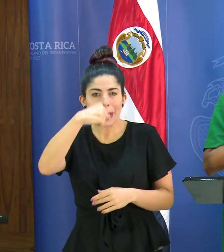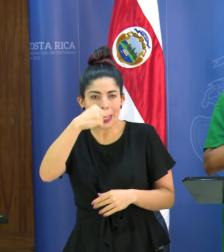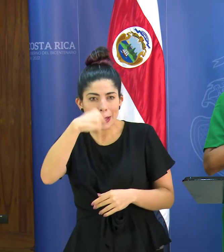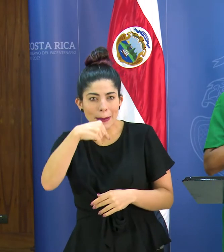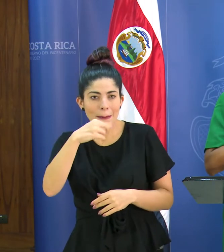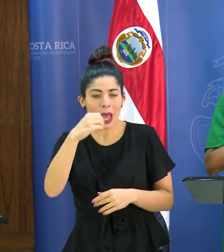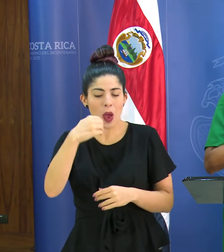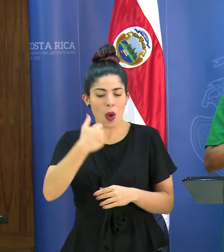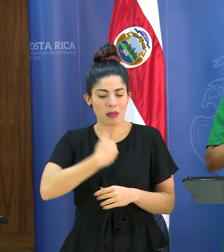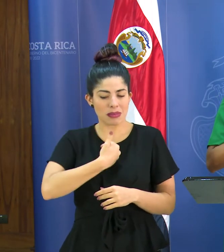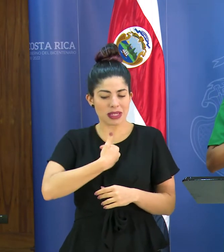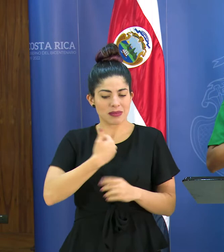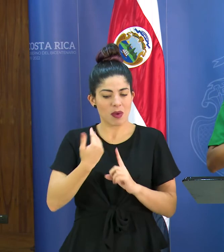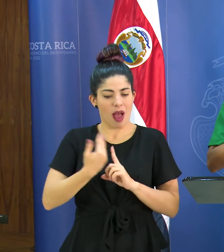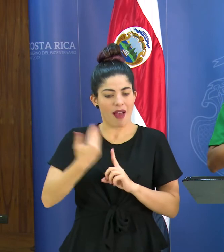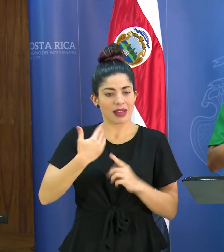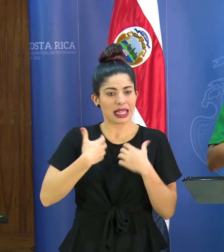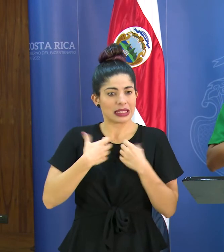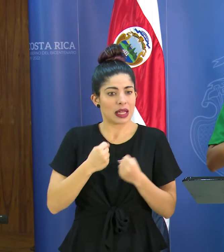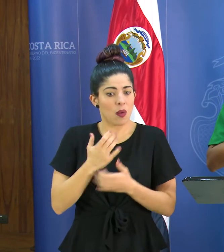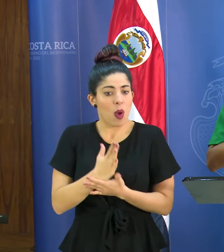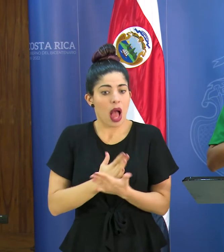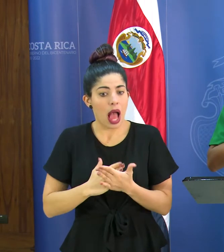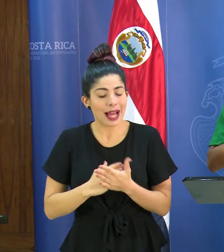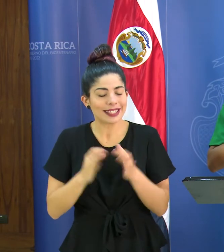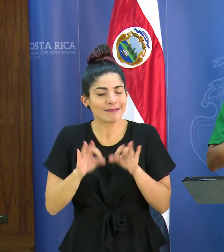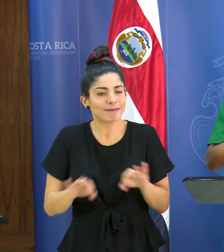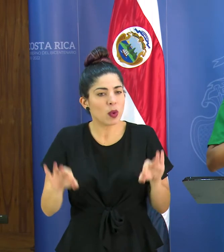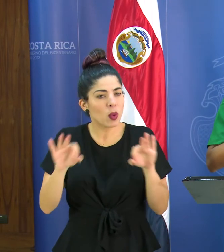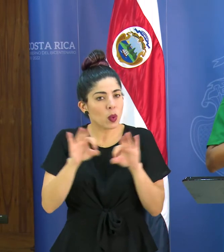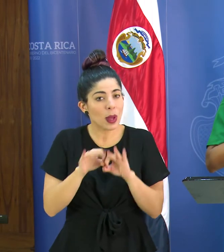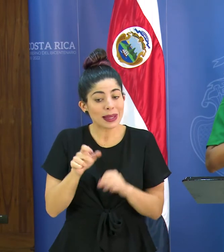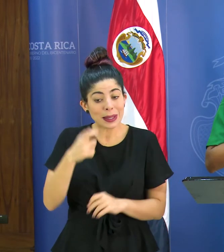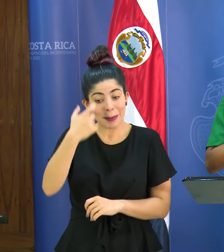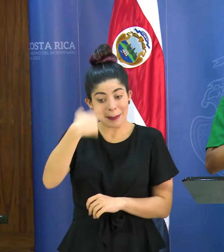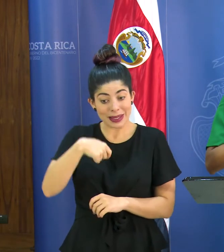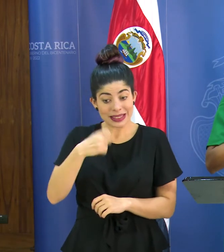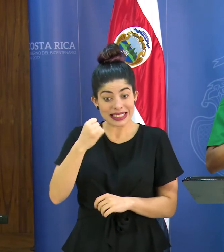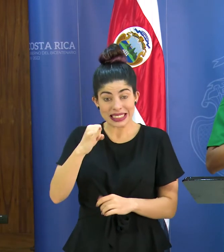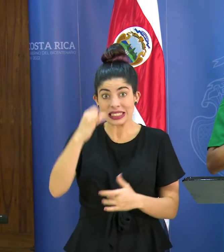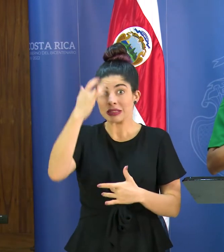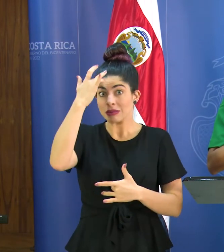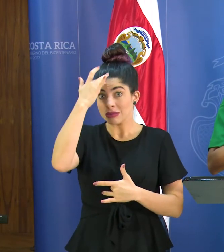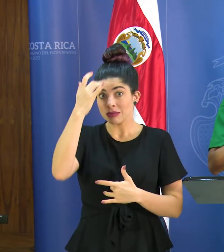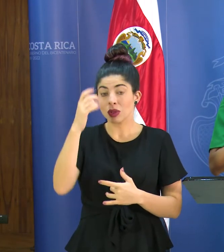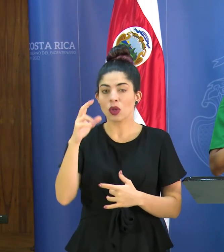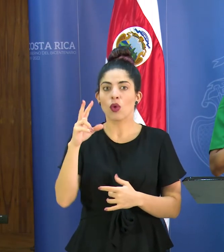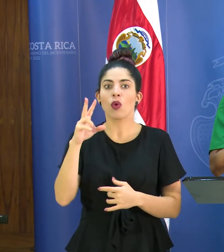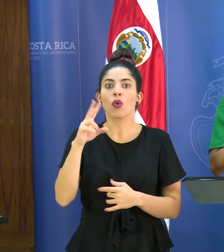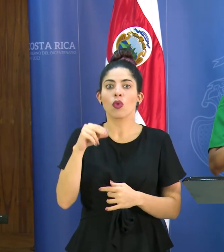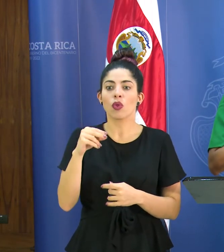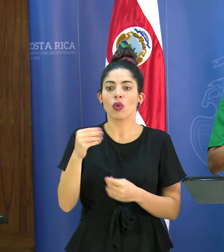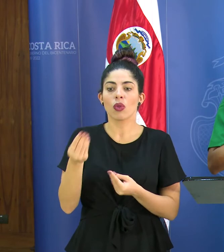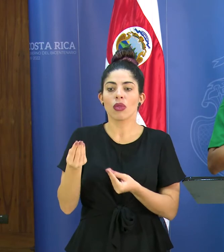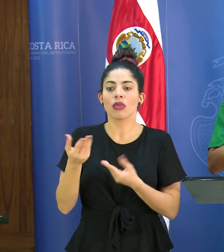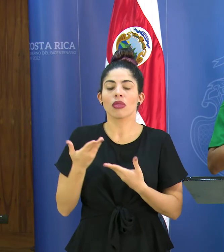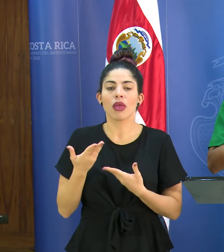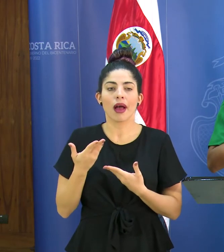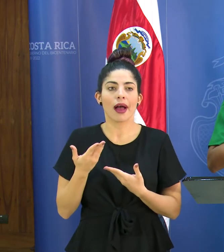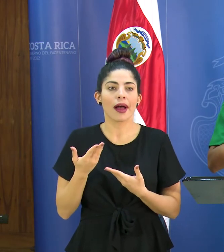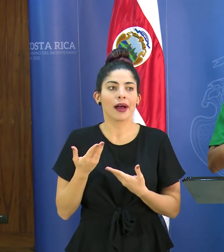alguna afectación de su salud y que es importante que no que no nos vaya a propiciar una